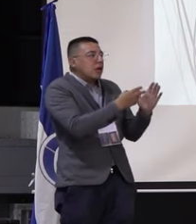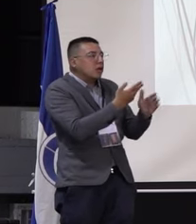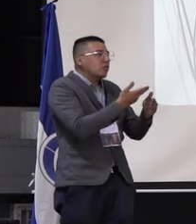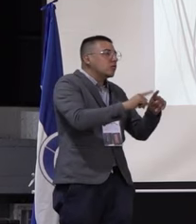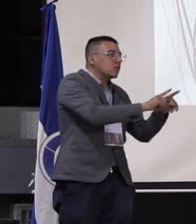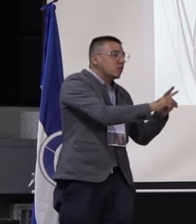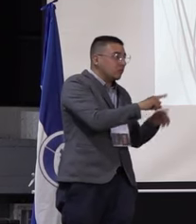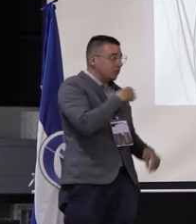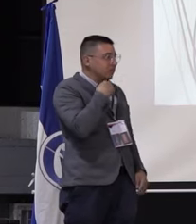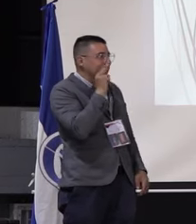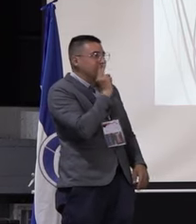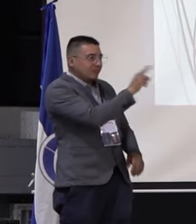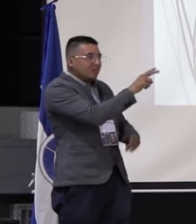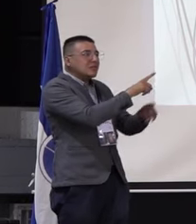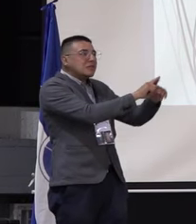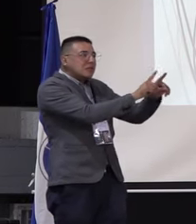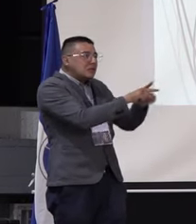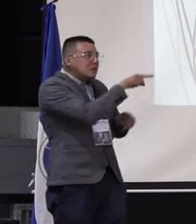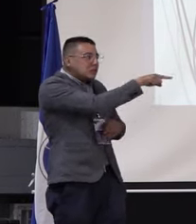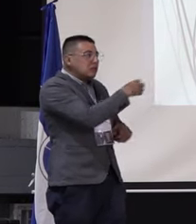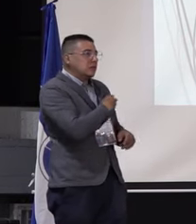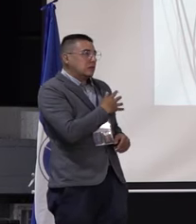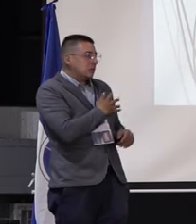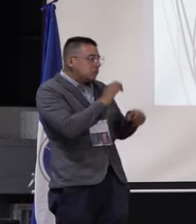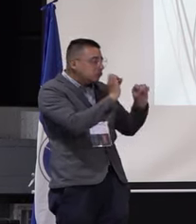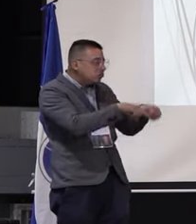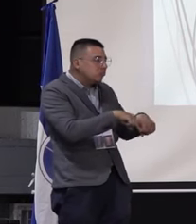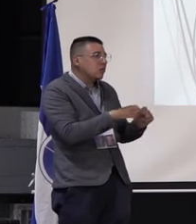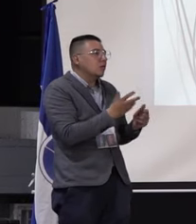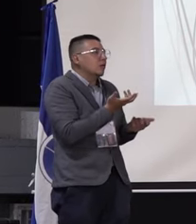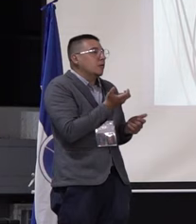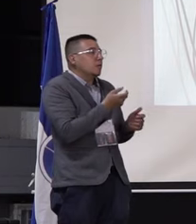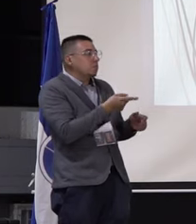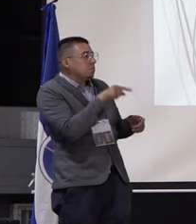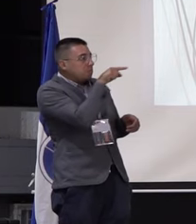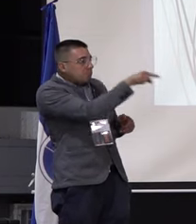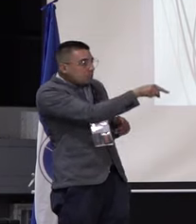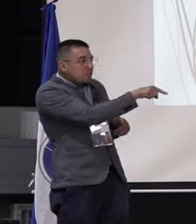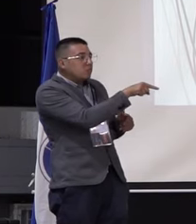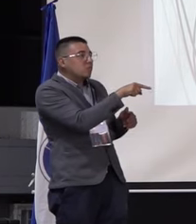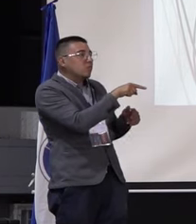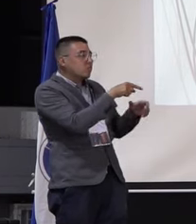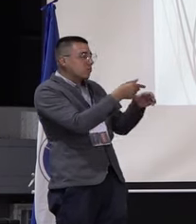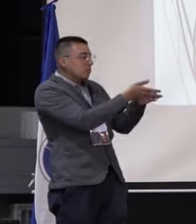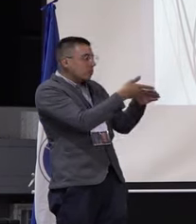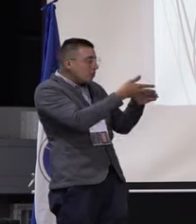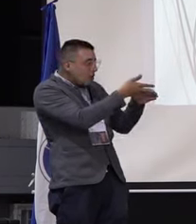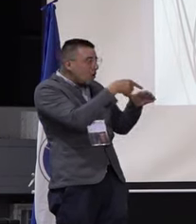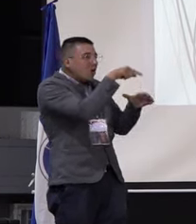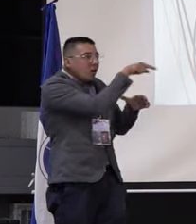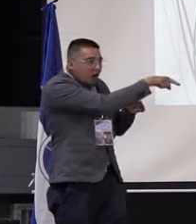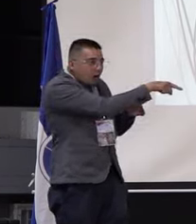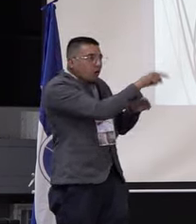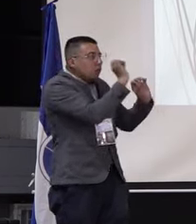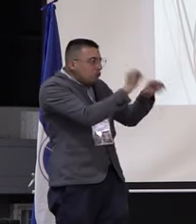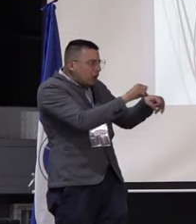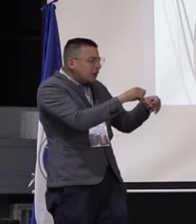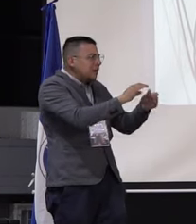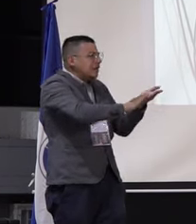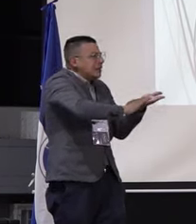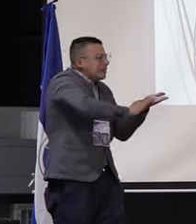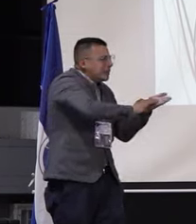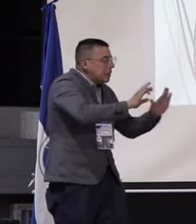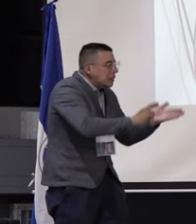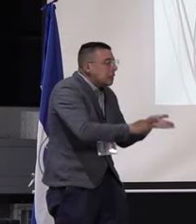nosotros vemos que también ahí podría haber una oportunidad de poner ese, digamos, un humedal que básicamente puede ser recuperable,